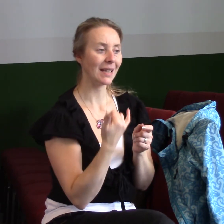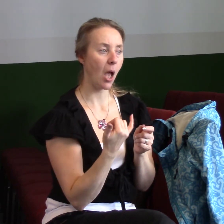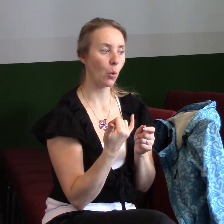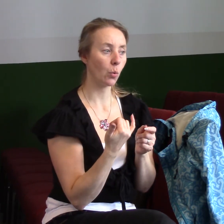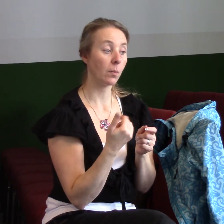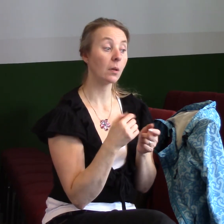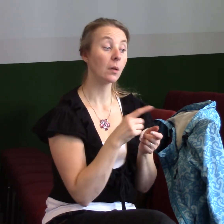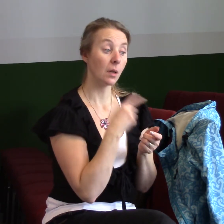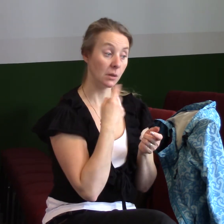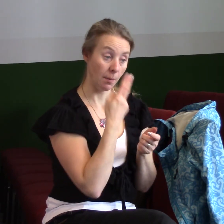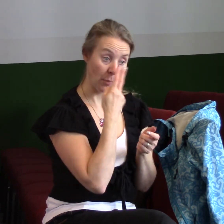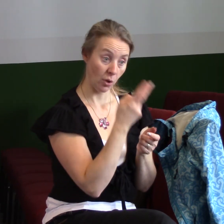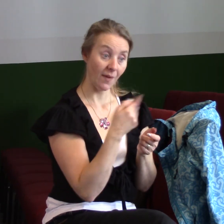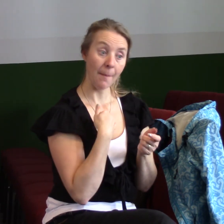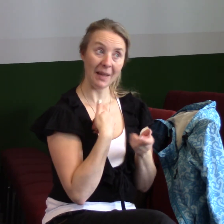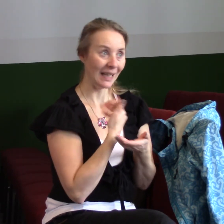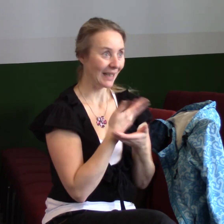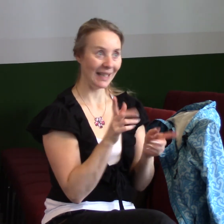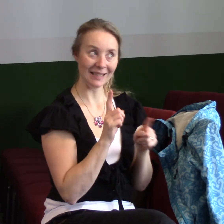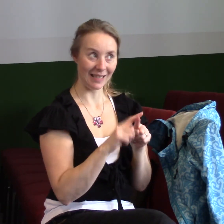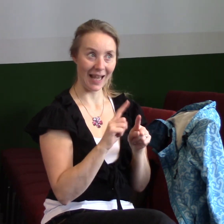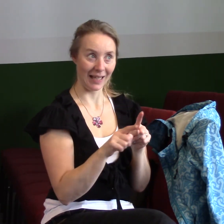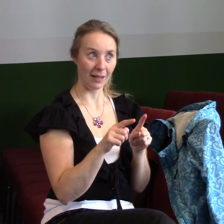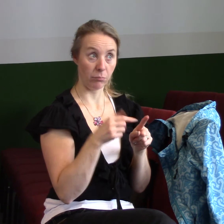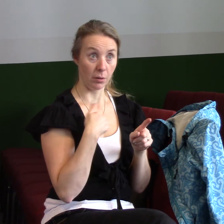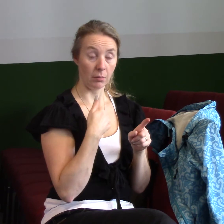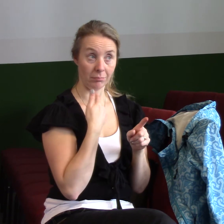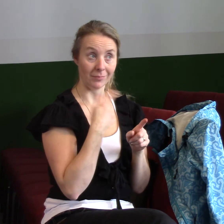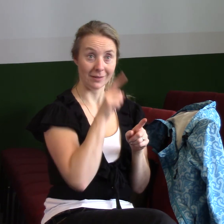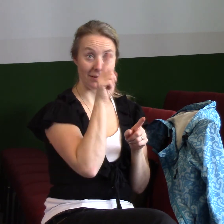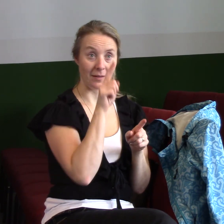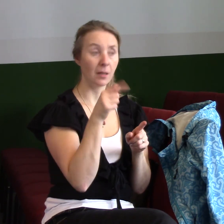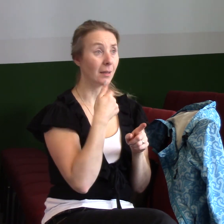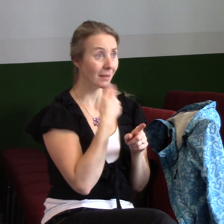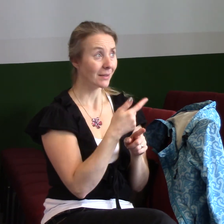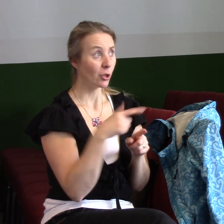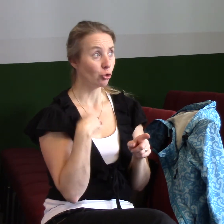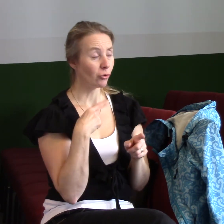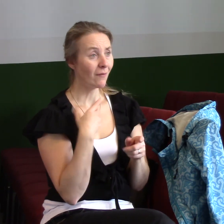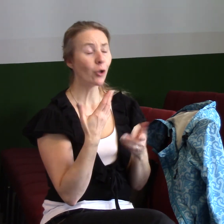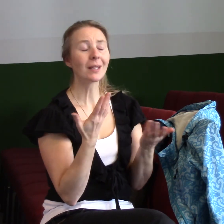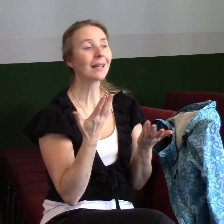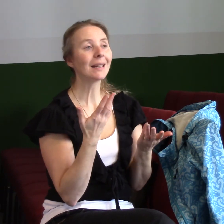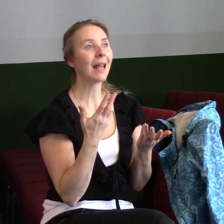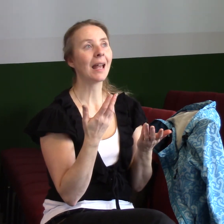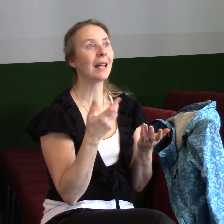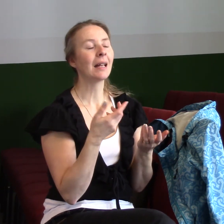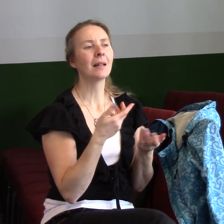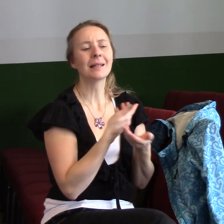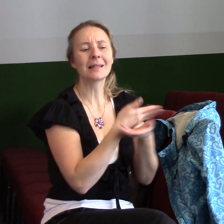nescházelo? Co? Chtěli byste život, vám nic neschází? To je dobrá nabídka, to je